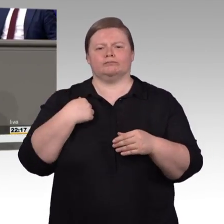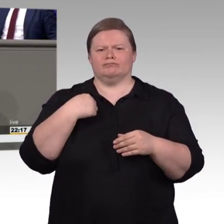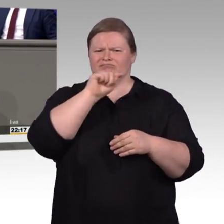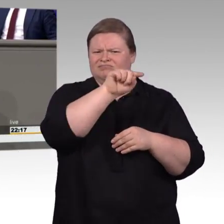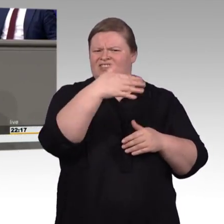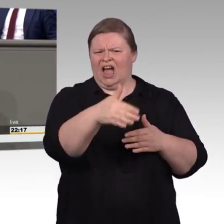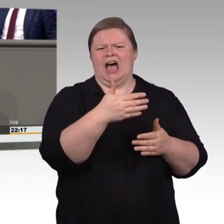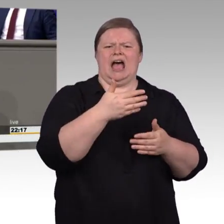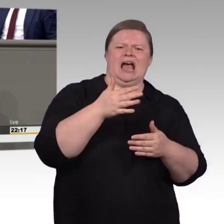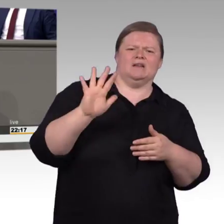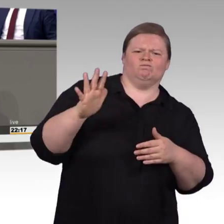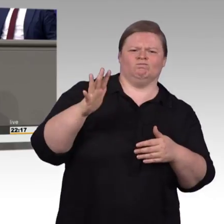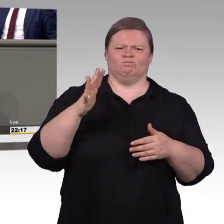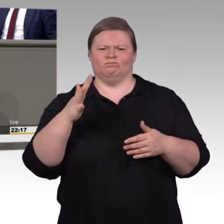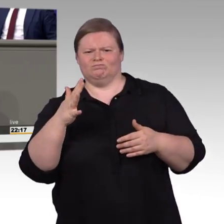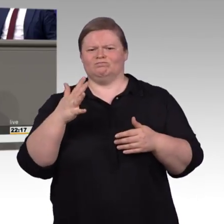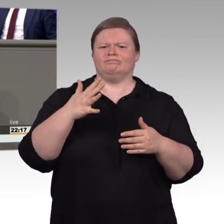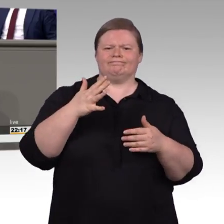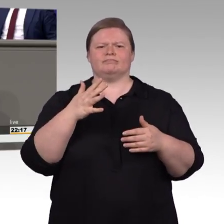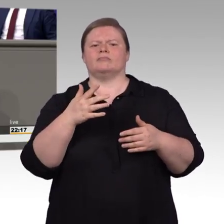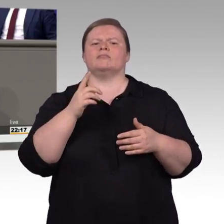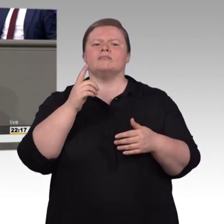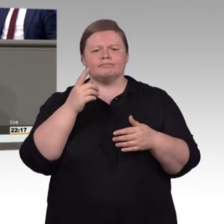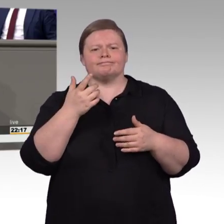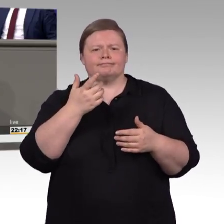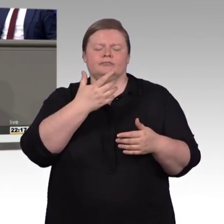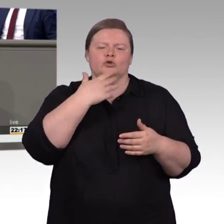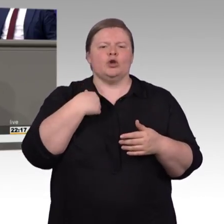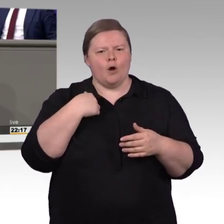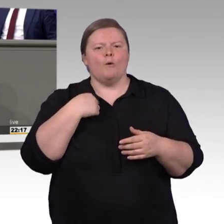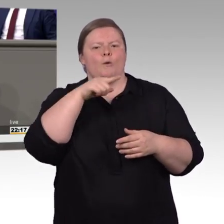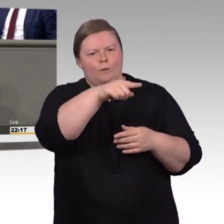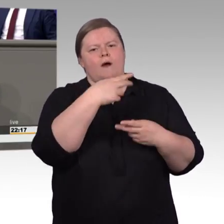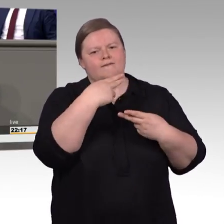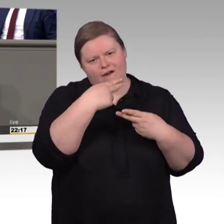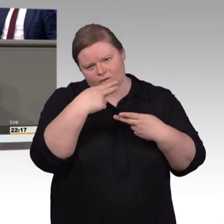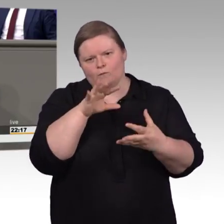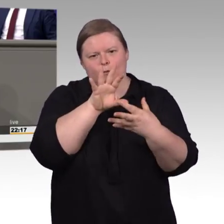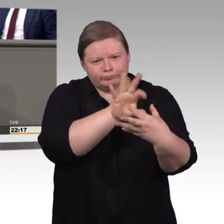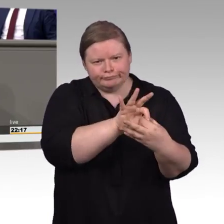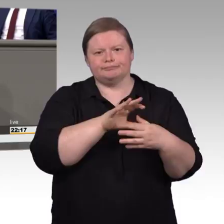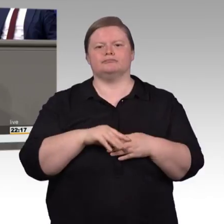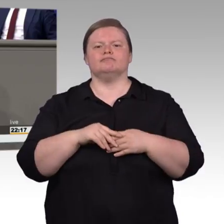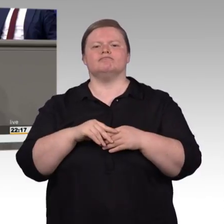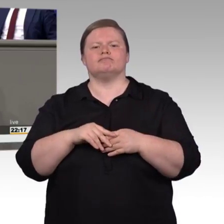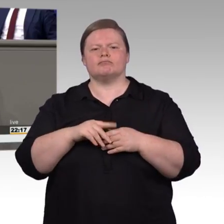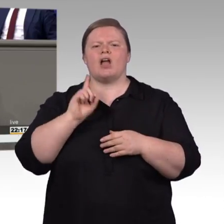der Europa-Richtlinie, die schon erwähnt worden ist. Ich möchte zunächst noch mal eingehen auf den Vorhalt und den